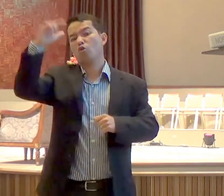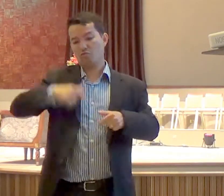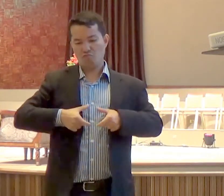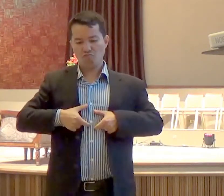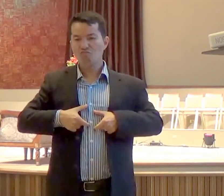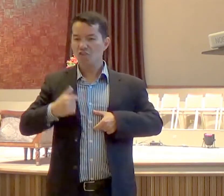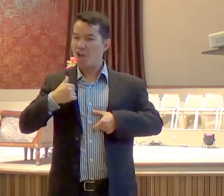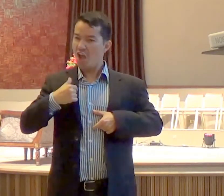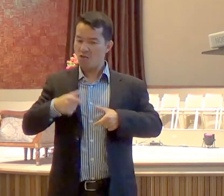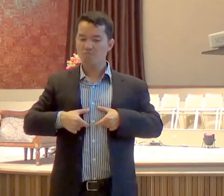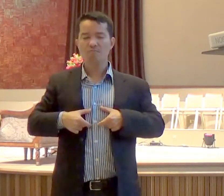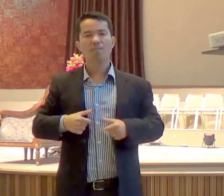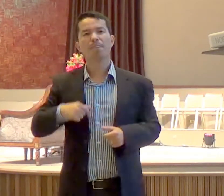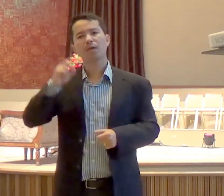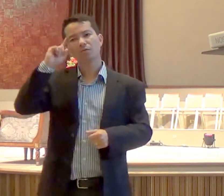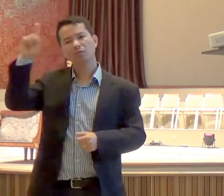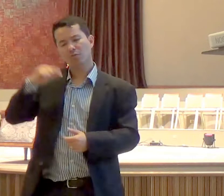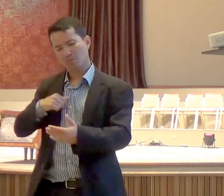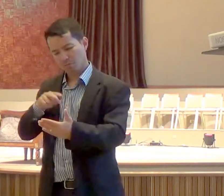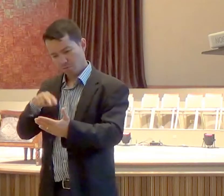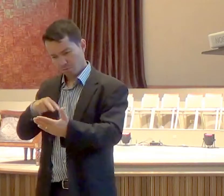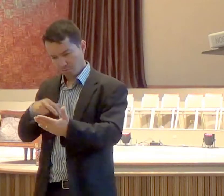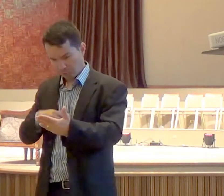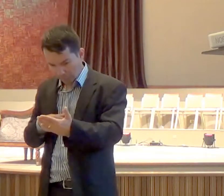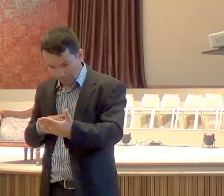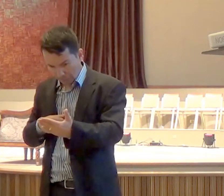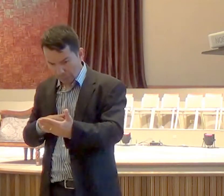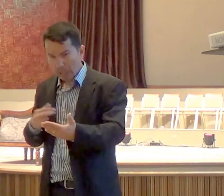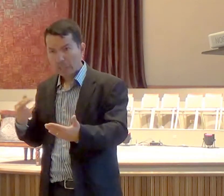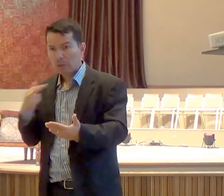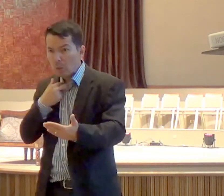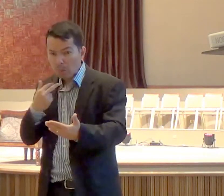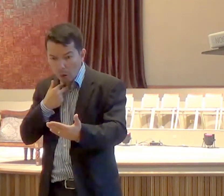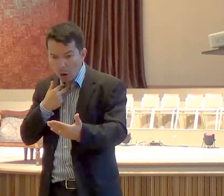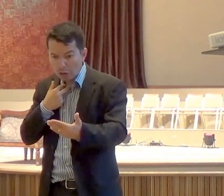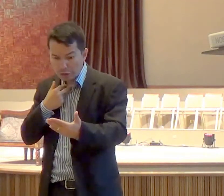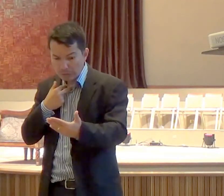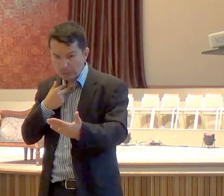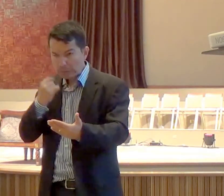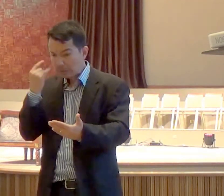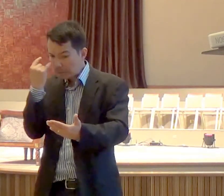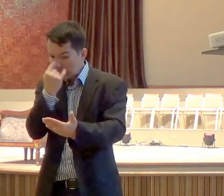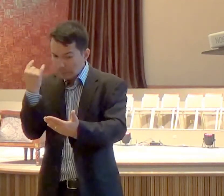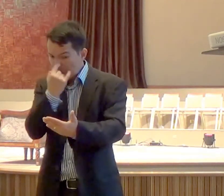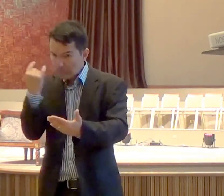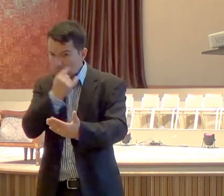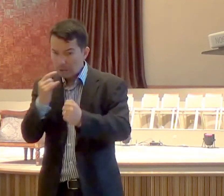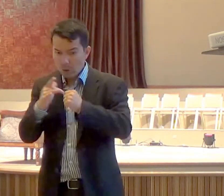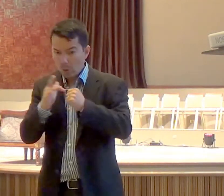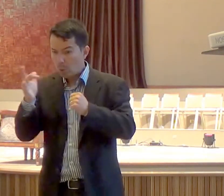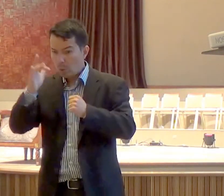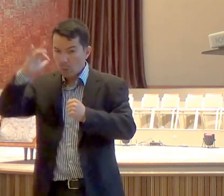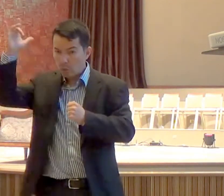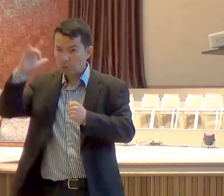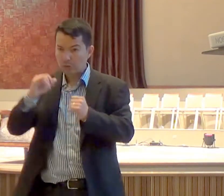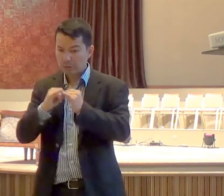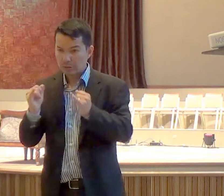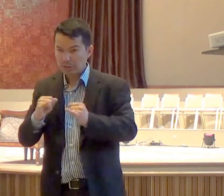e eu li um dia, na palavra de Deus, que dizia, não cobissem, nem mesmo, ouro, dos ídolos, eu cortei,